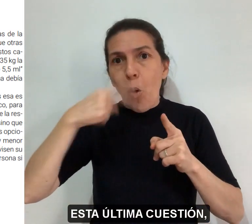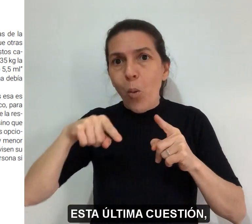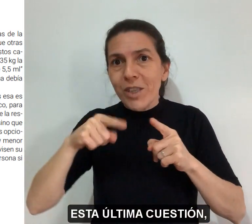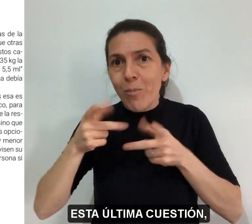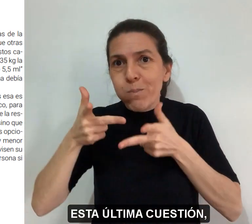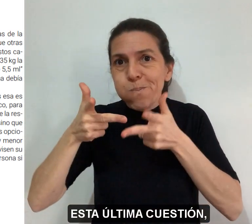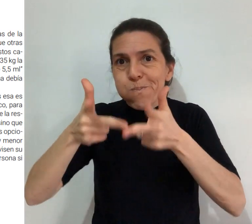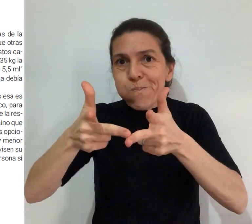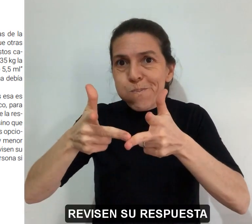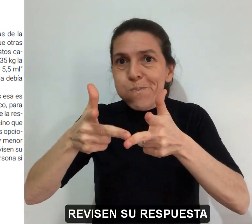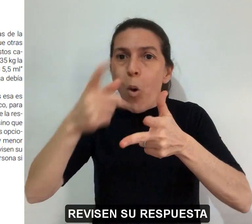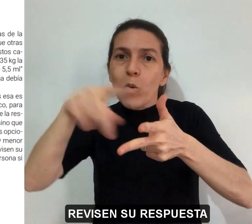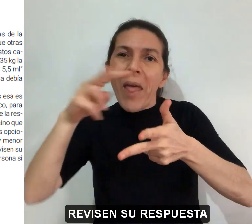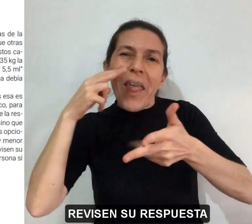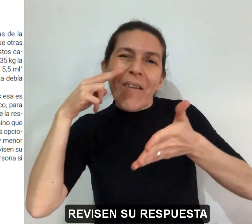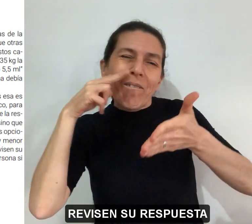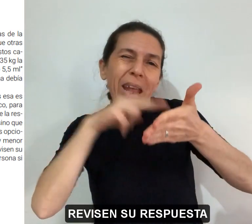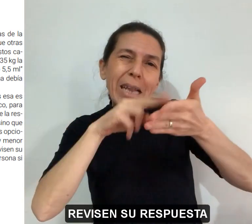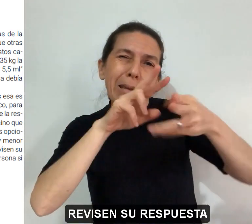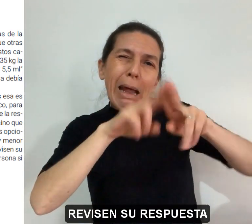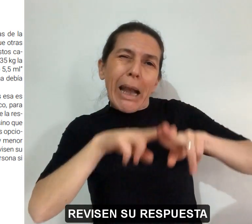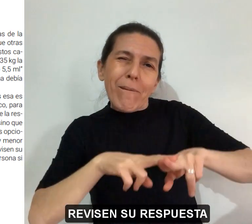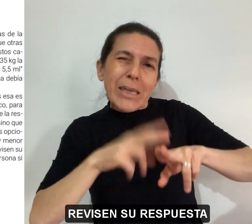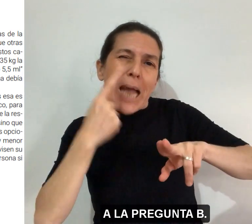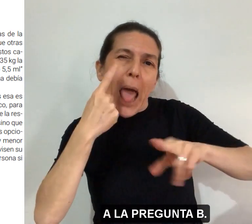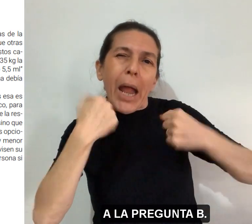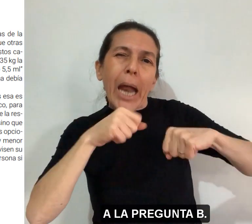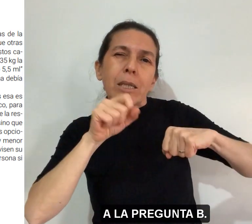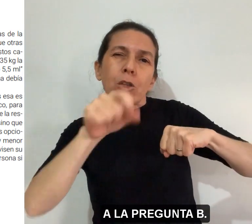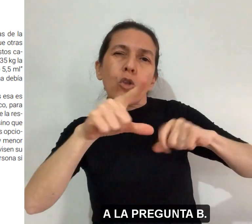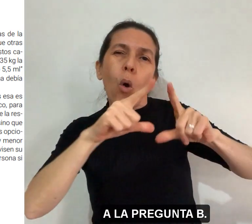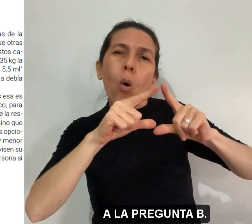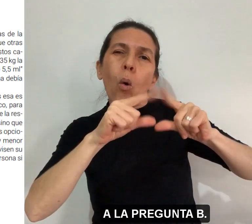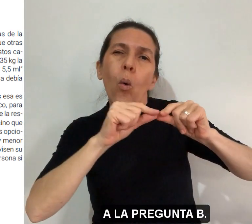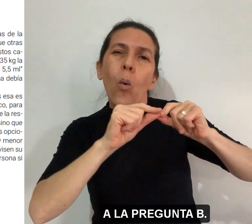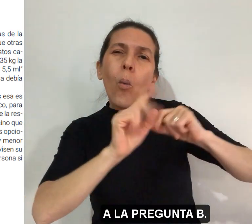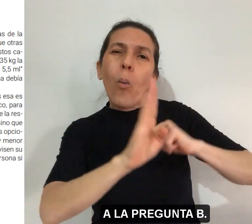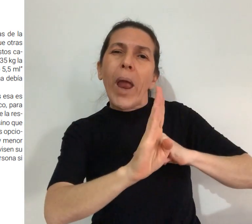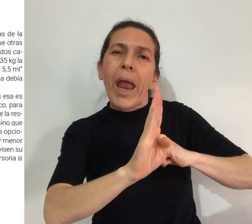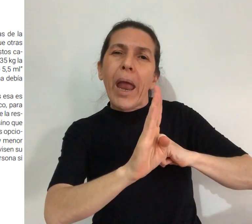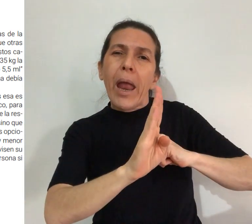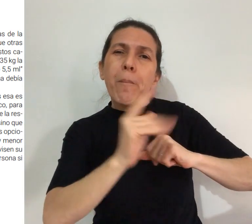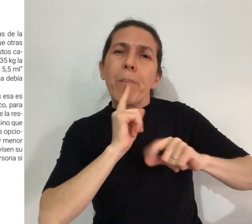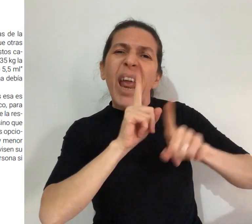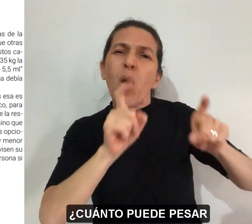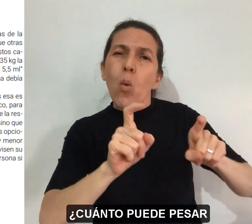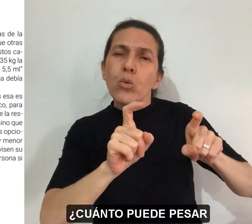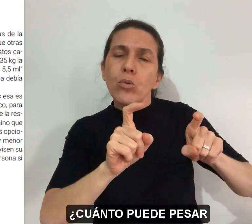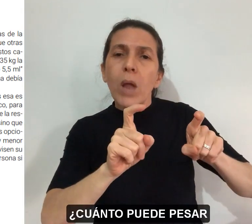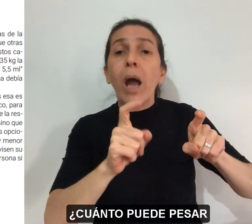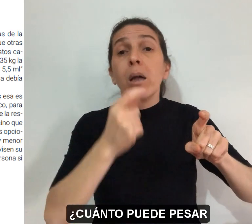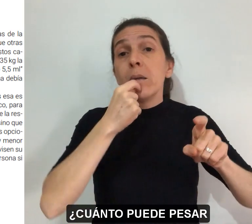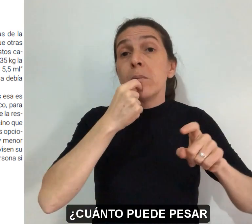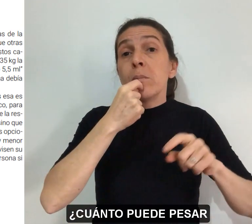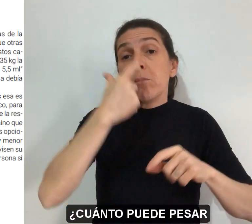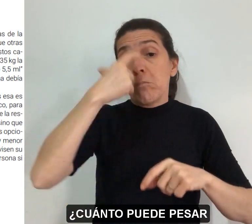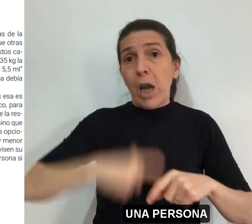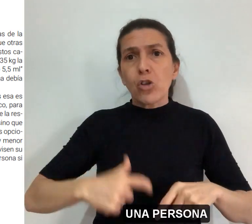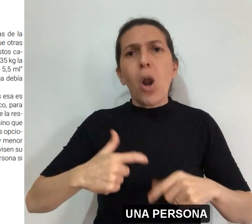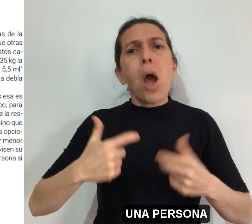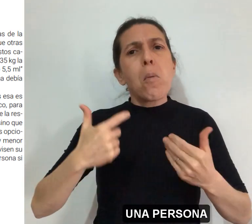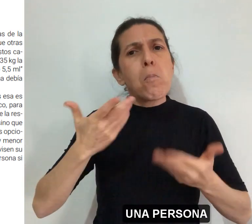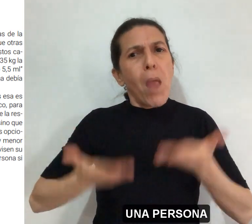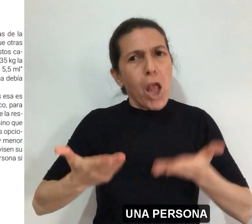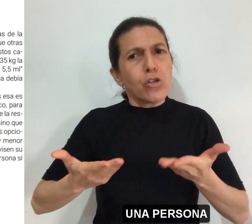última cuestión revisen su respuesta a la pregunta B ¿Cuánto puede pesar